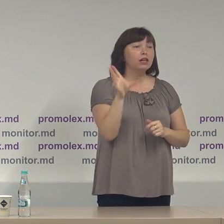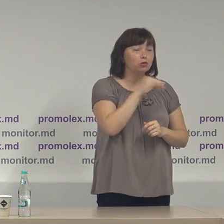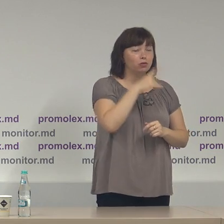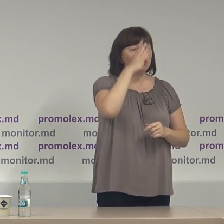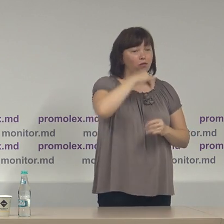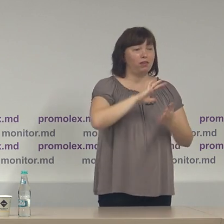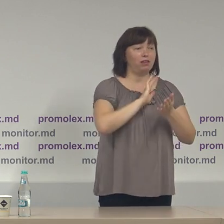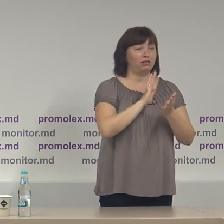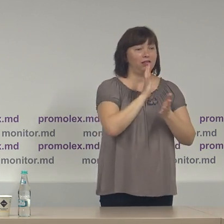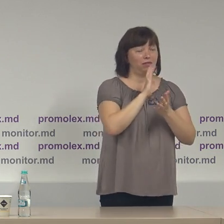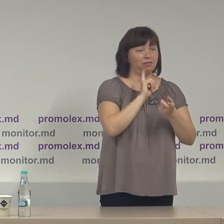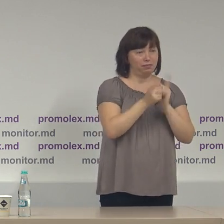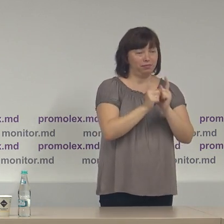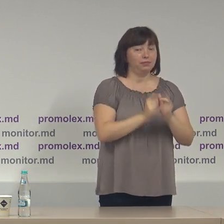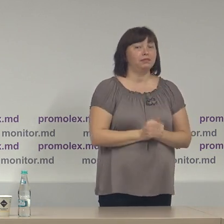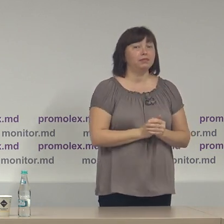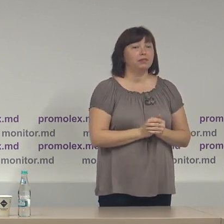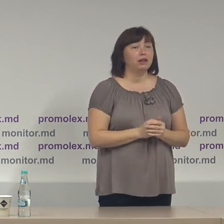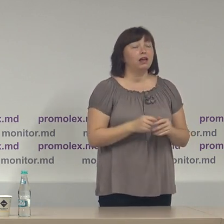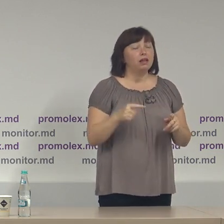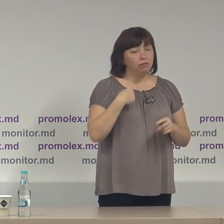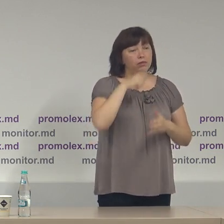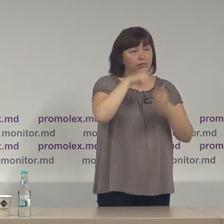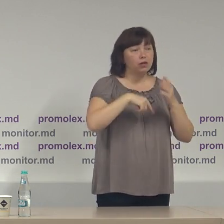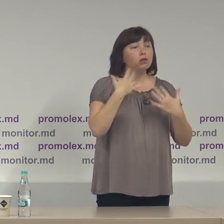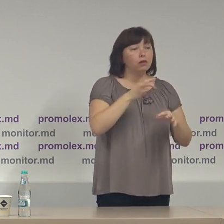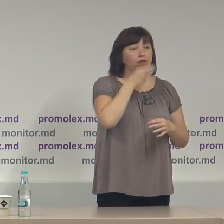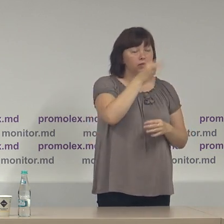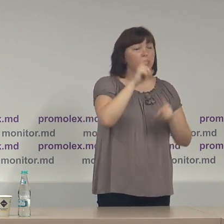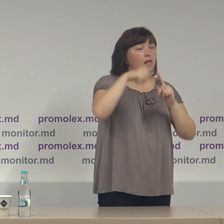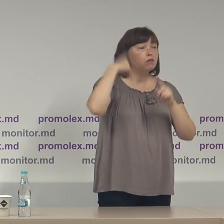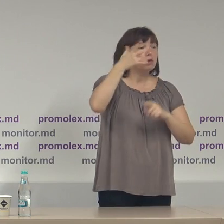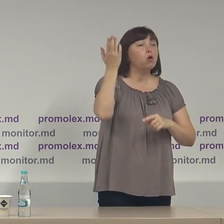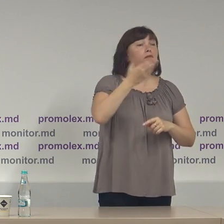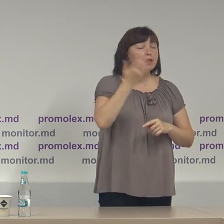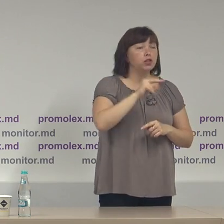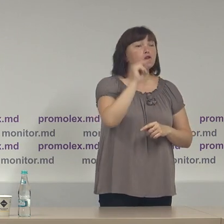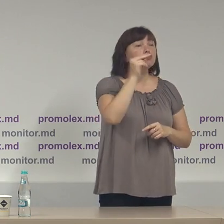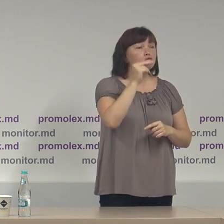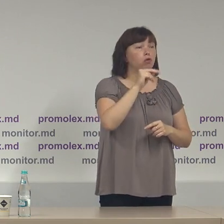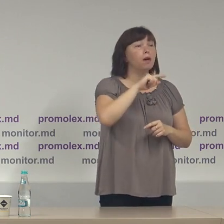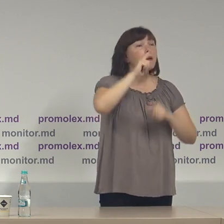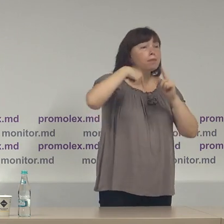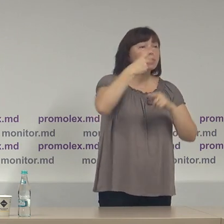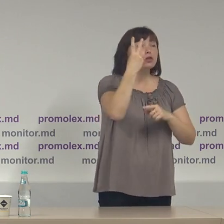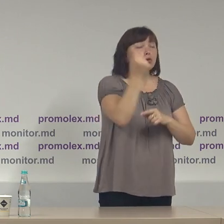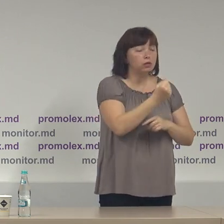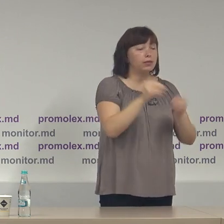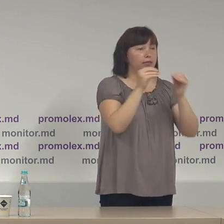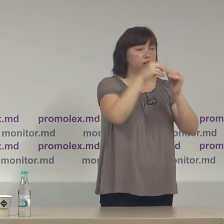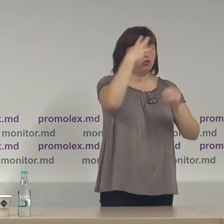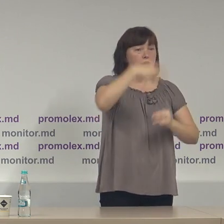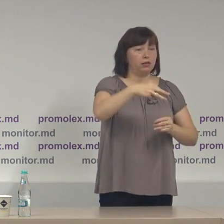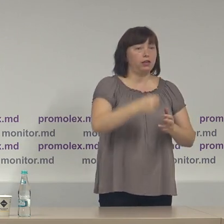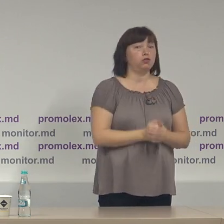de de încet sper să ne revedem după cum am zis la următoarea conferință de presă joie peste două săptămâni la aceeași oră 10